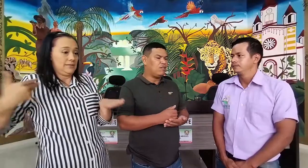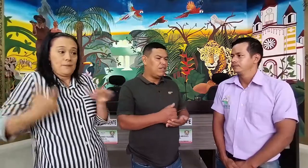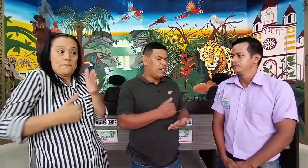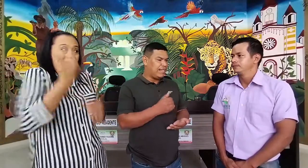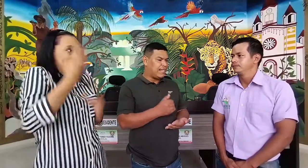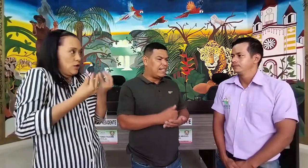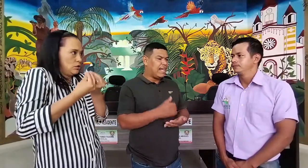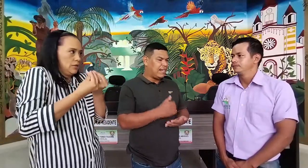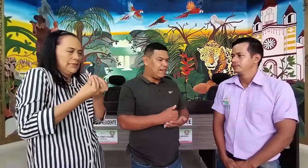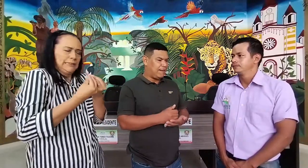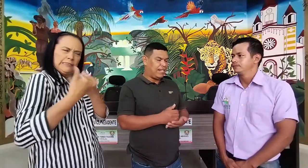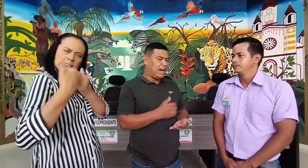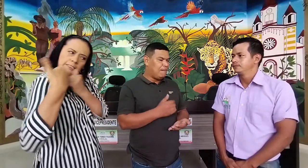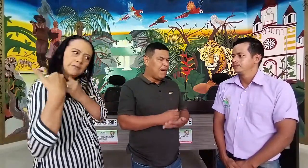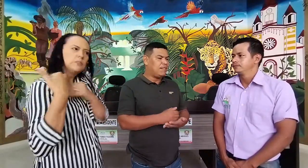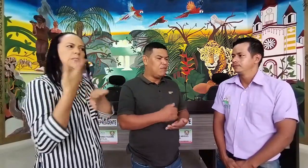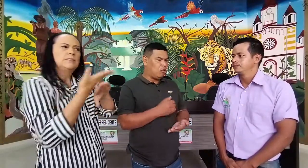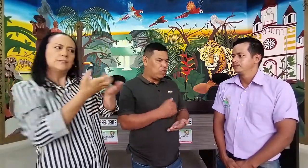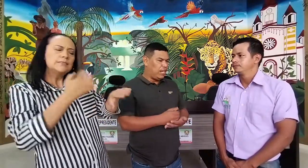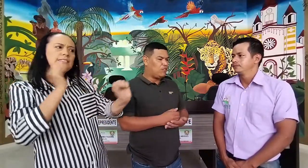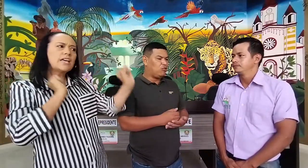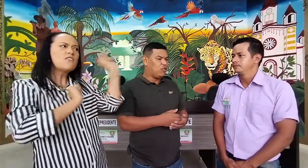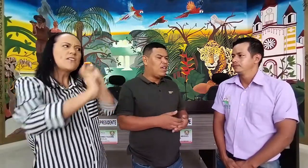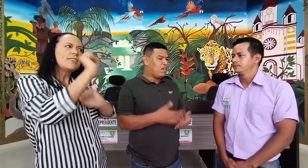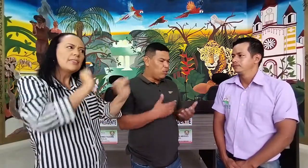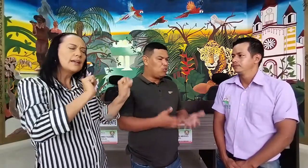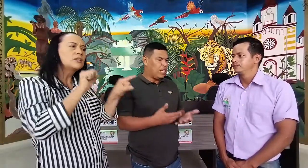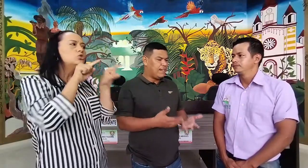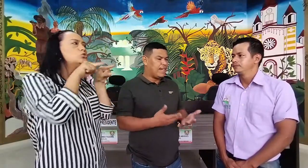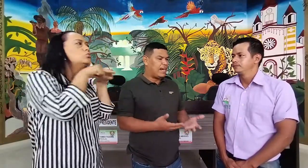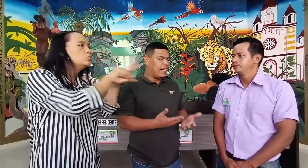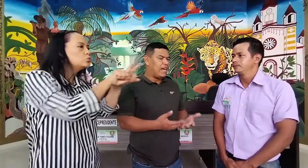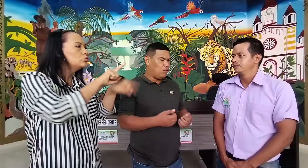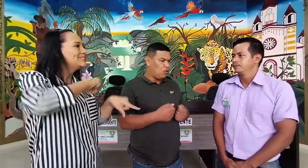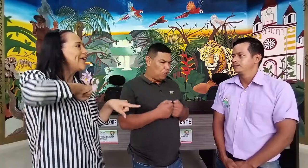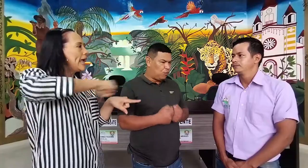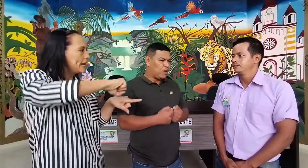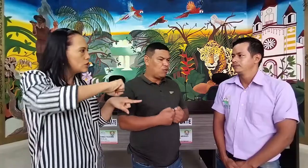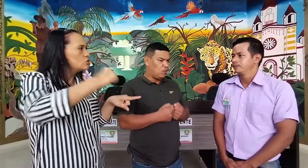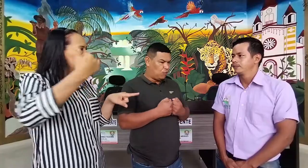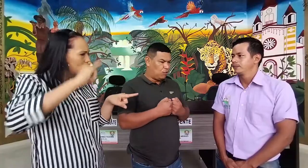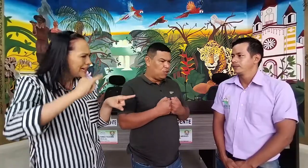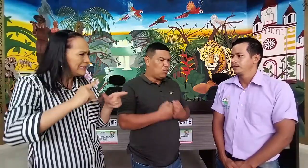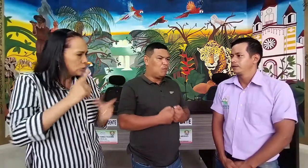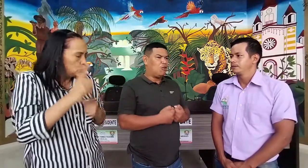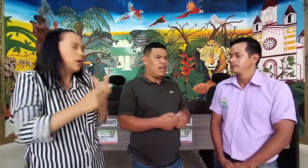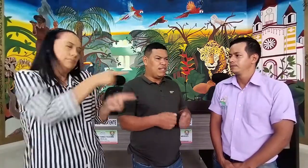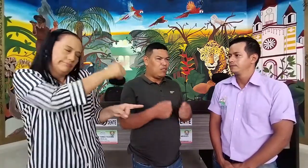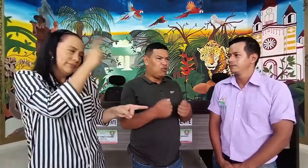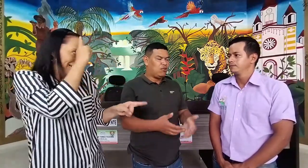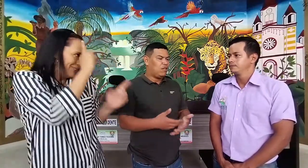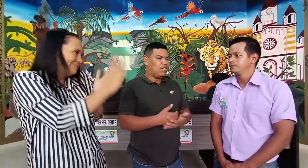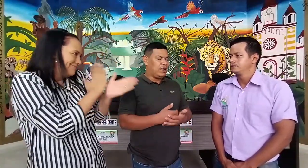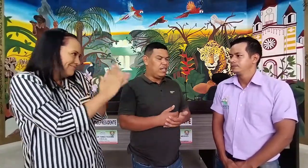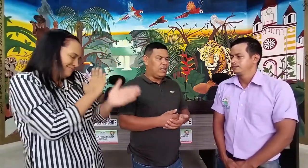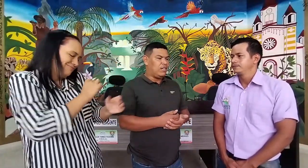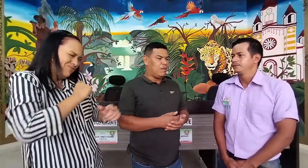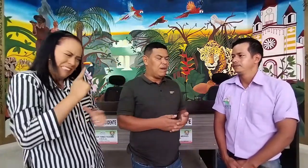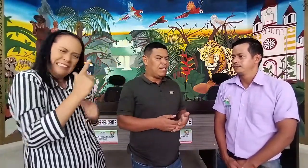es tratar de defender al máximo los derechos que ustedes se han ganado con esfuerzo, como lo has dicho, y obviamente